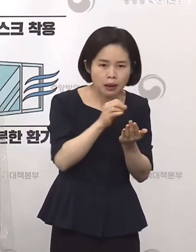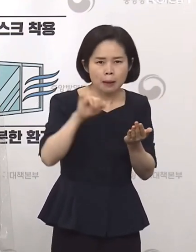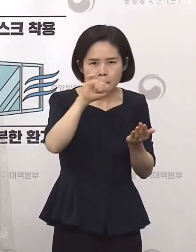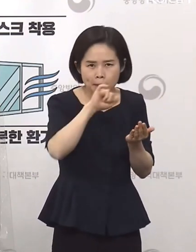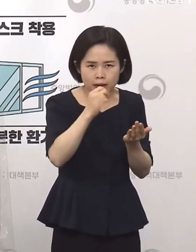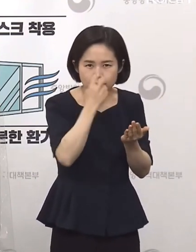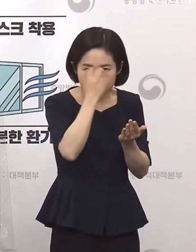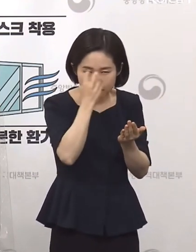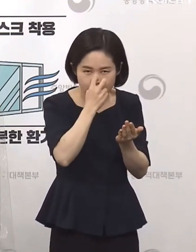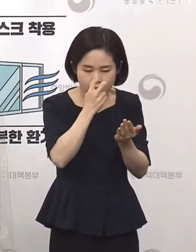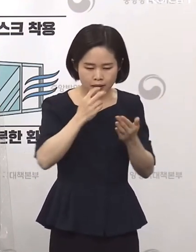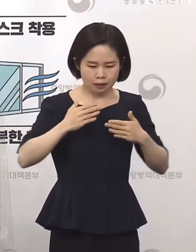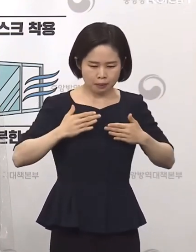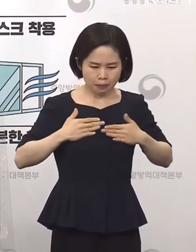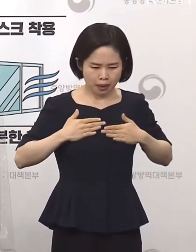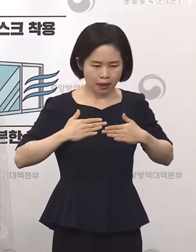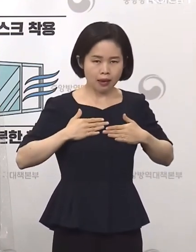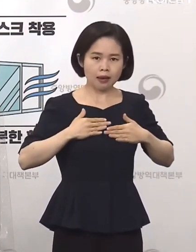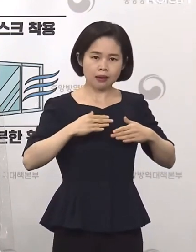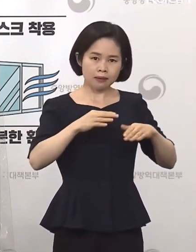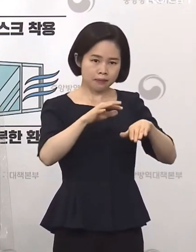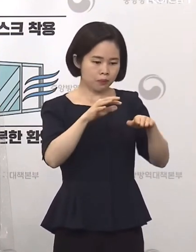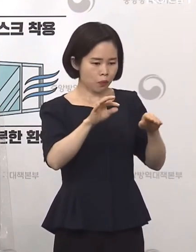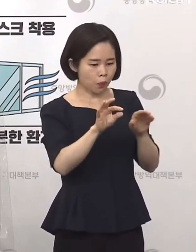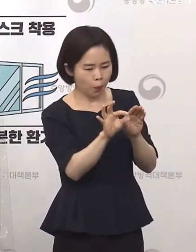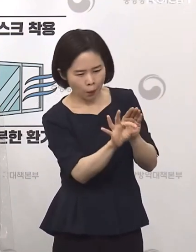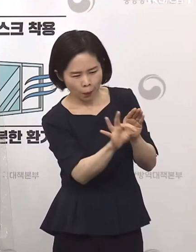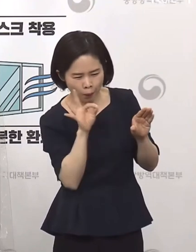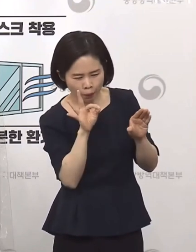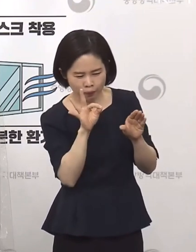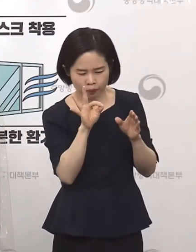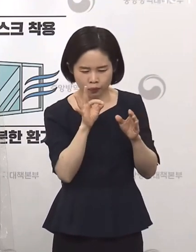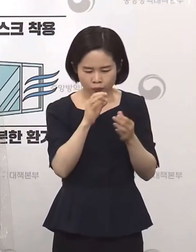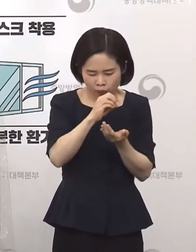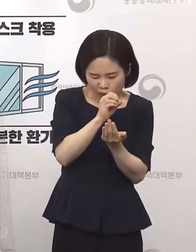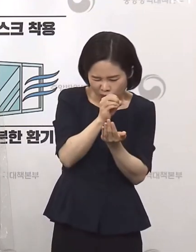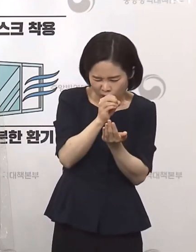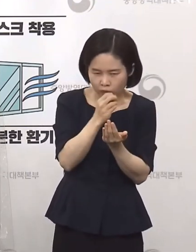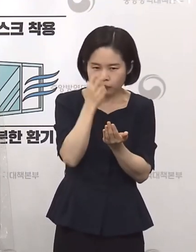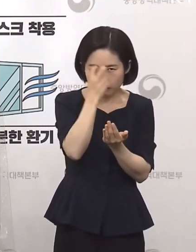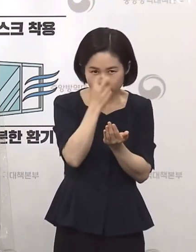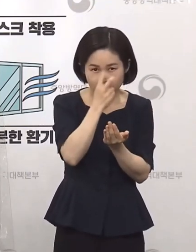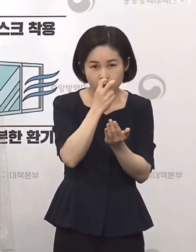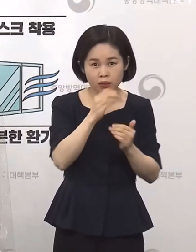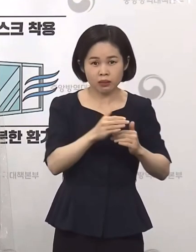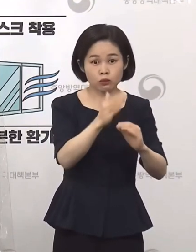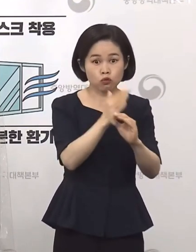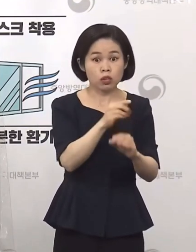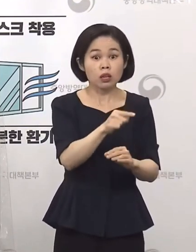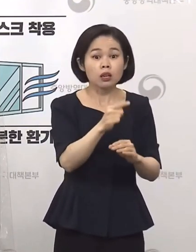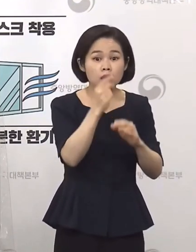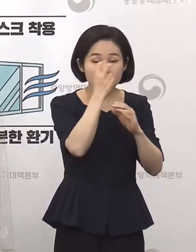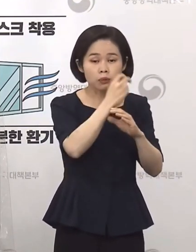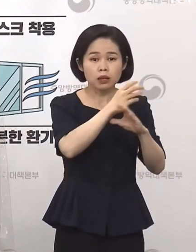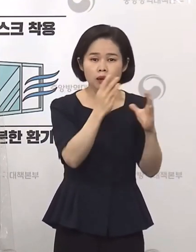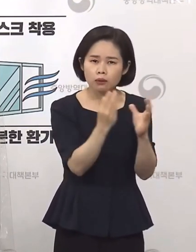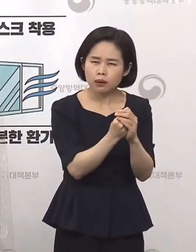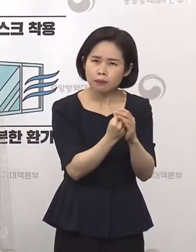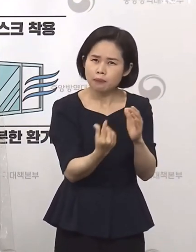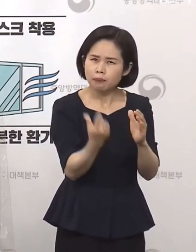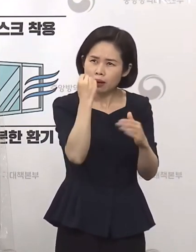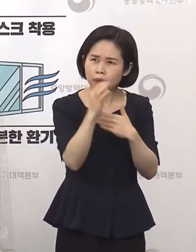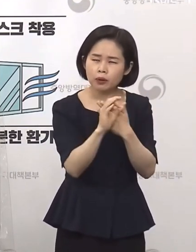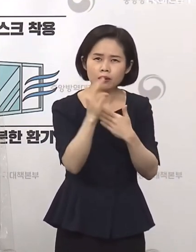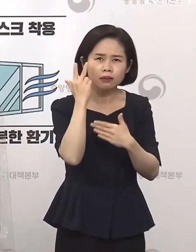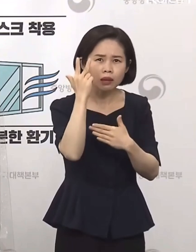폐조직에 대한 병리 검사까지도 하는 그런 과정이 지금 진행 중에 있기 때문에 그게 완료가 되는 빠르면 다음 주